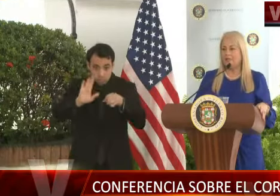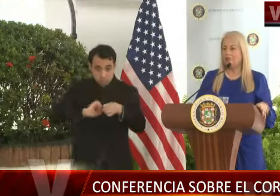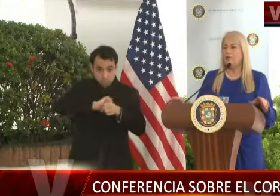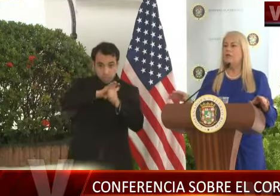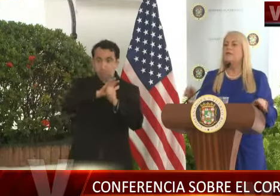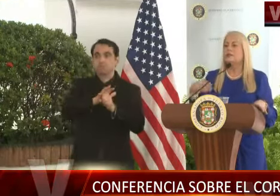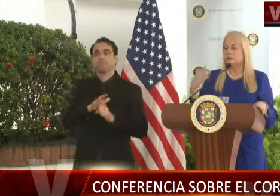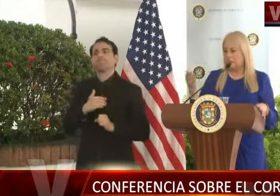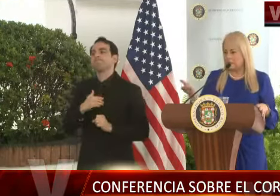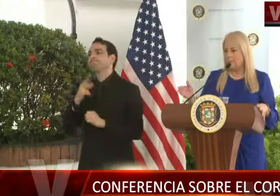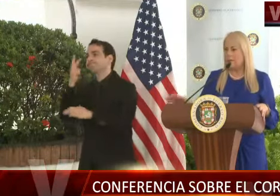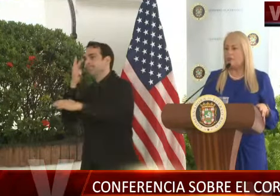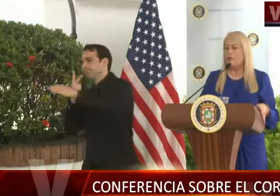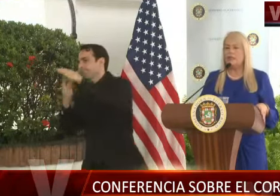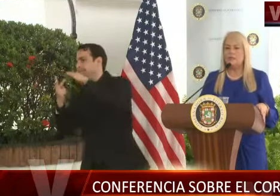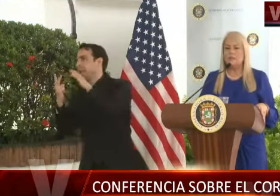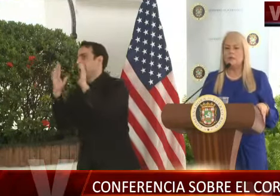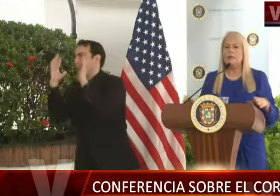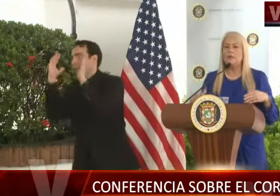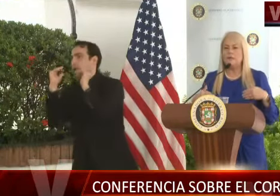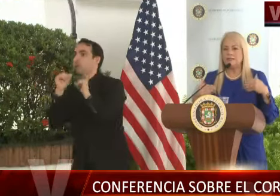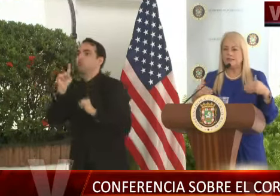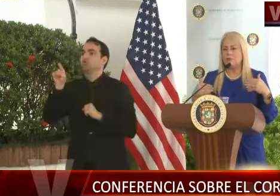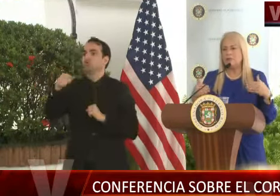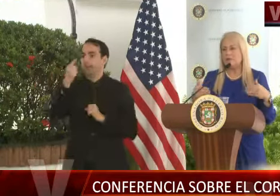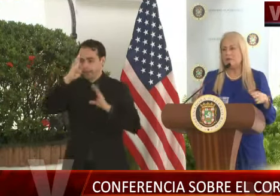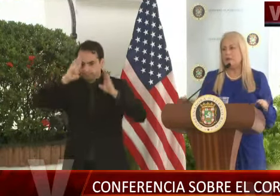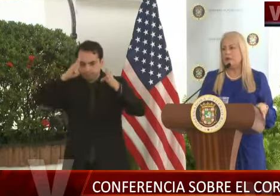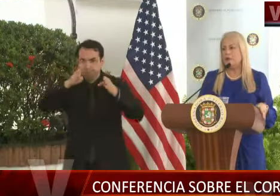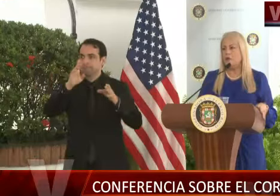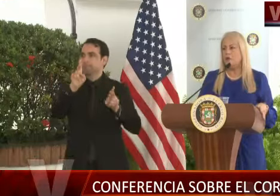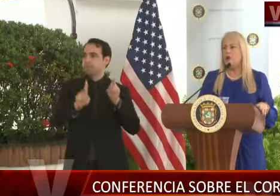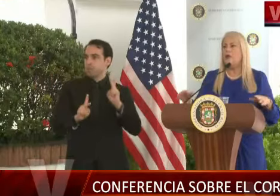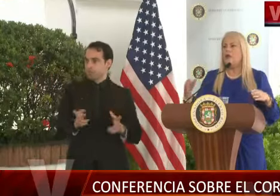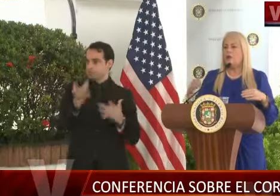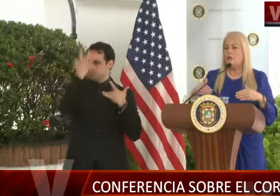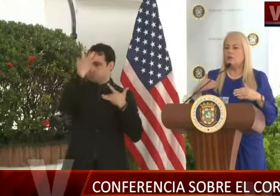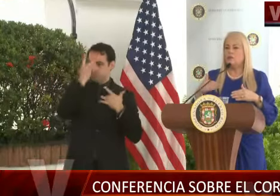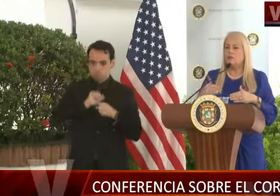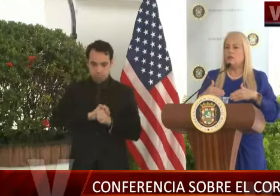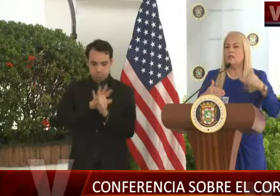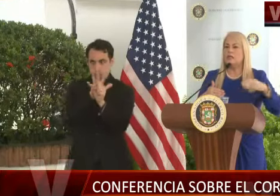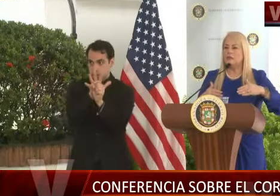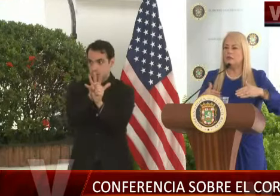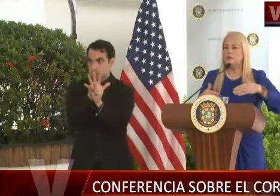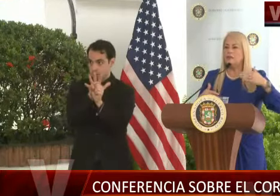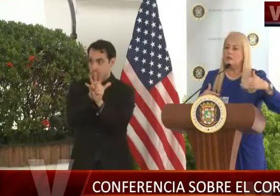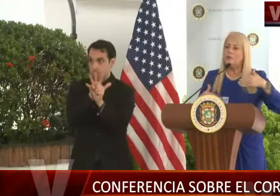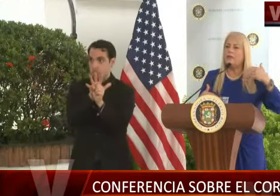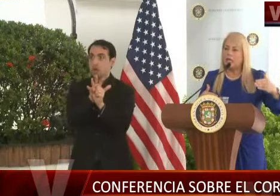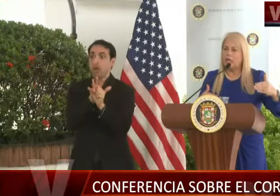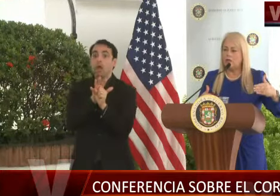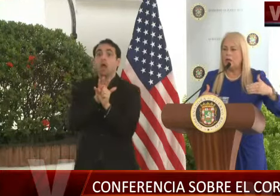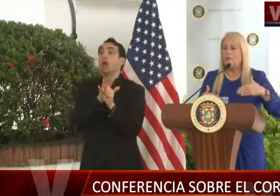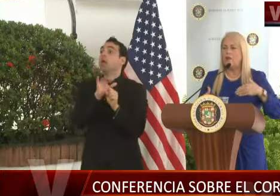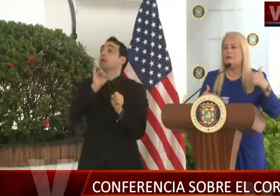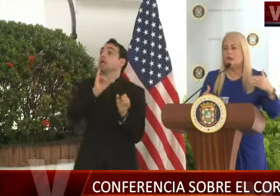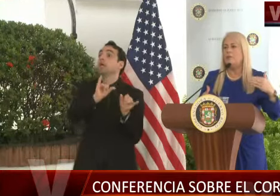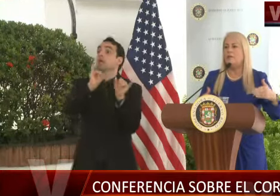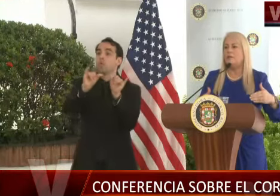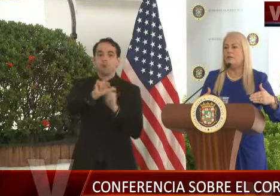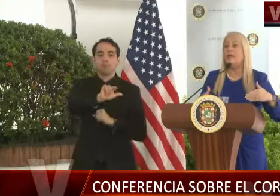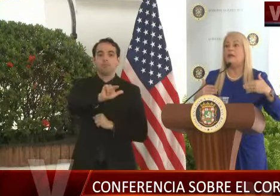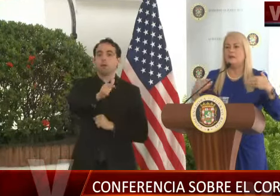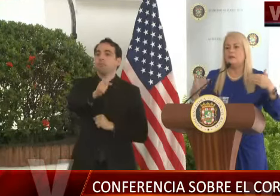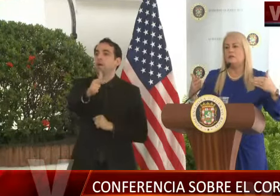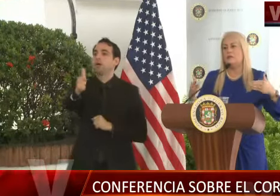completo se utilice para COVID-19 y así sucesivamente con los siguientes centros hospitalarios que vamos a